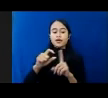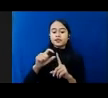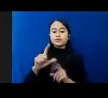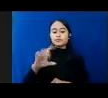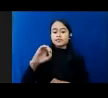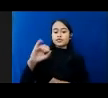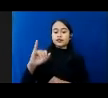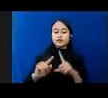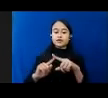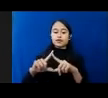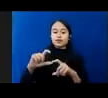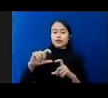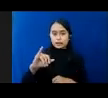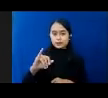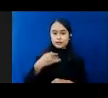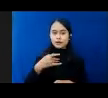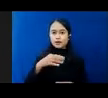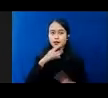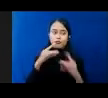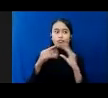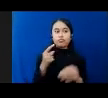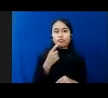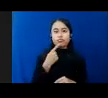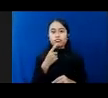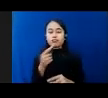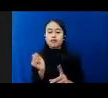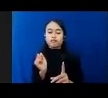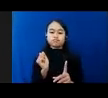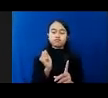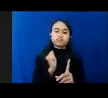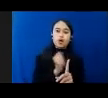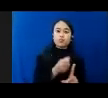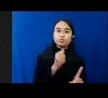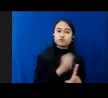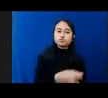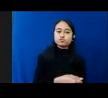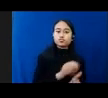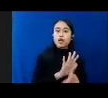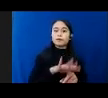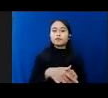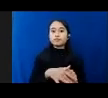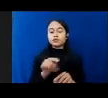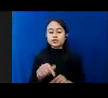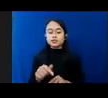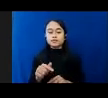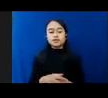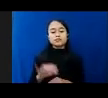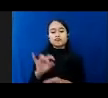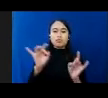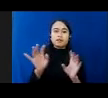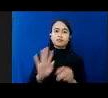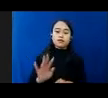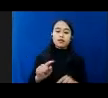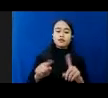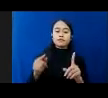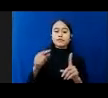Bicara Soal Cyber Bullying Dan Sebagainya Saya Bicara Soal Exploitasi Kekerasan Seksual Dan Juga